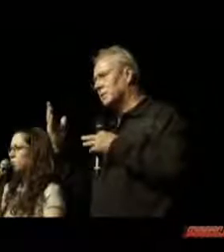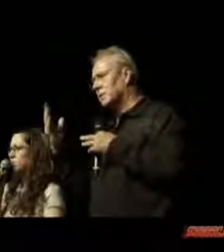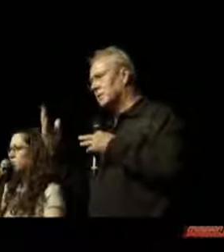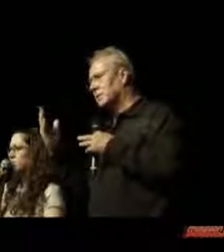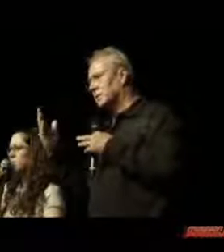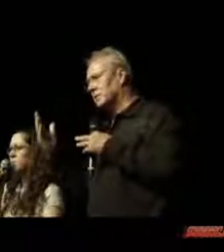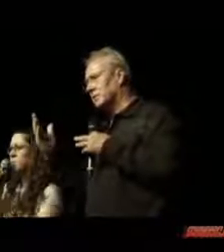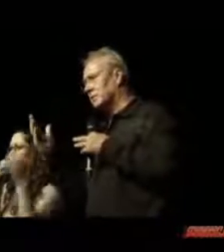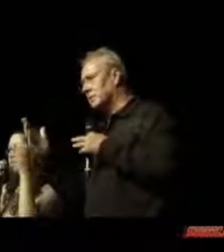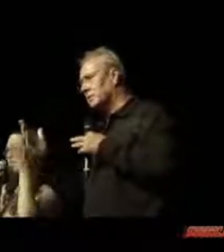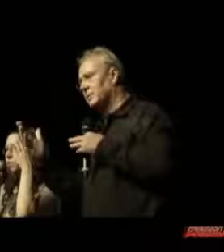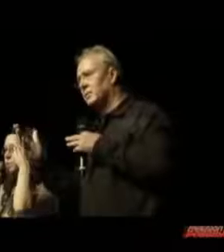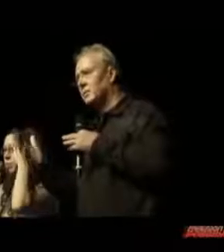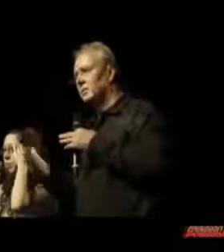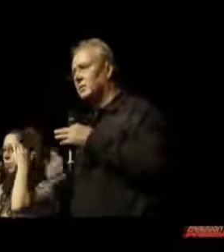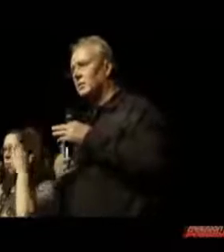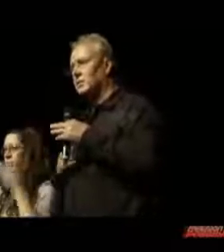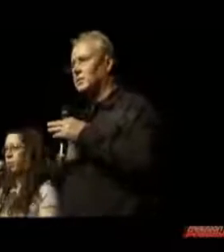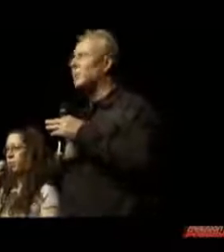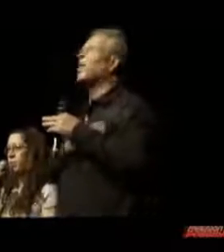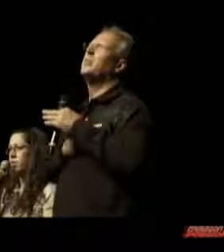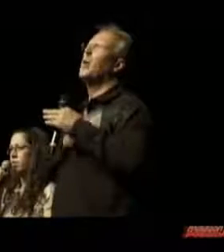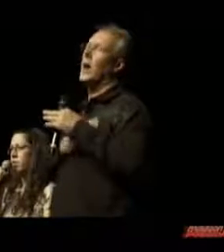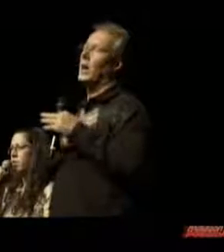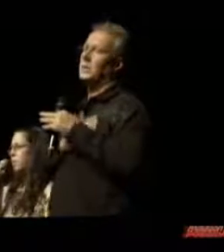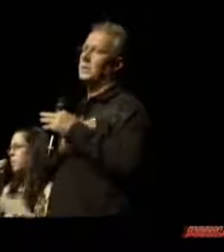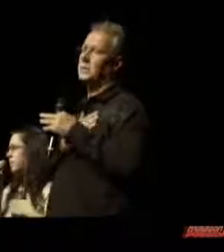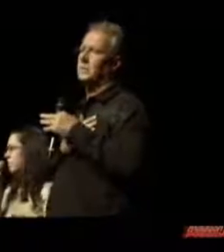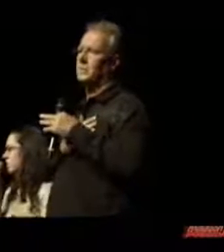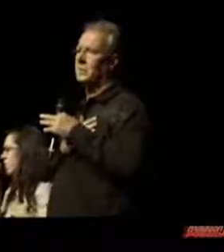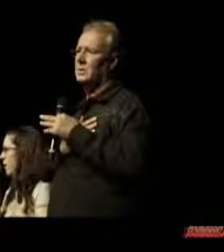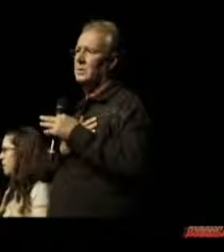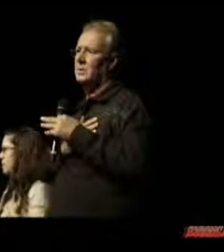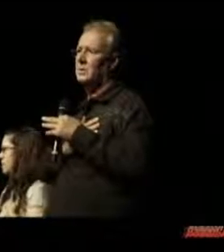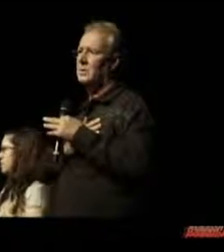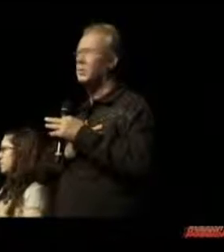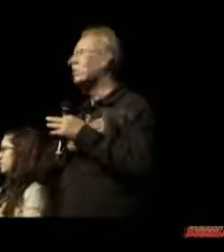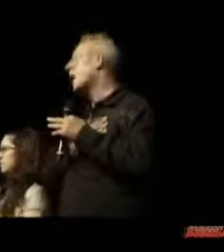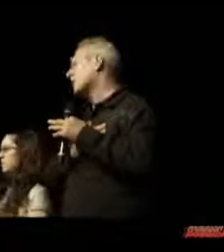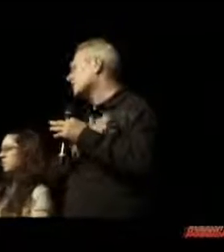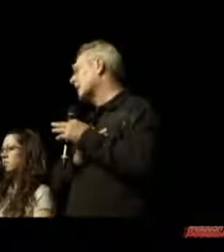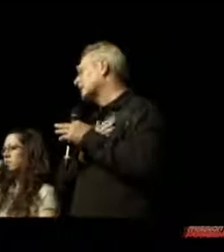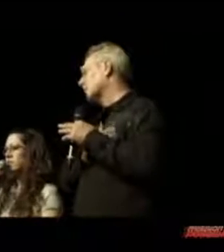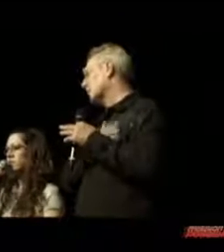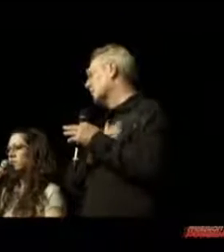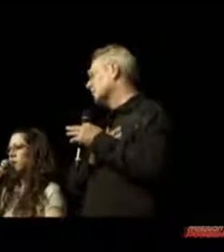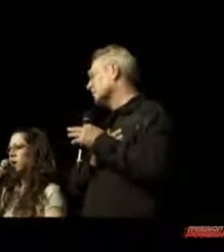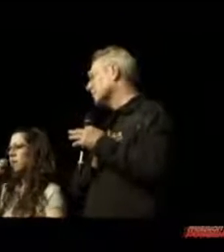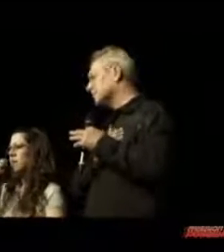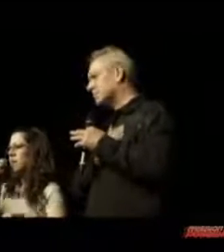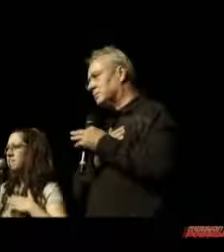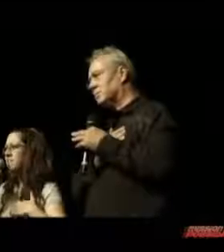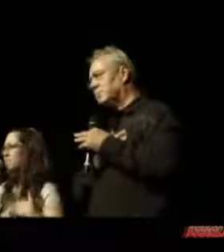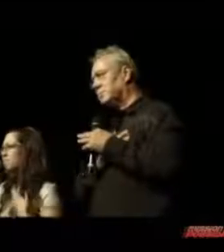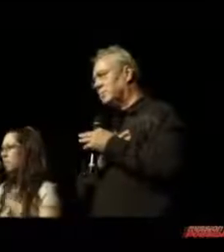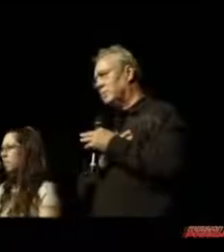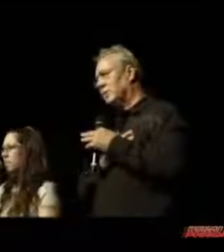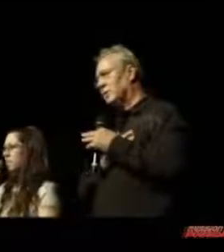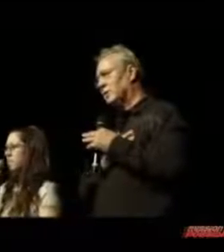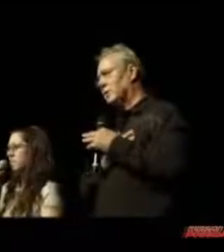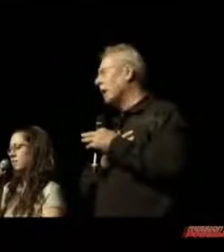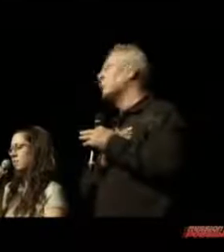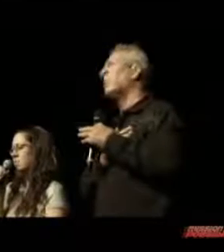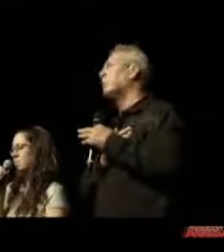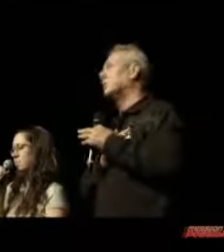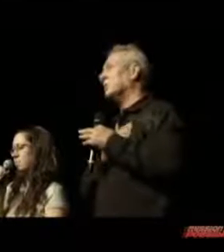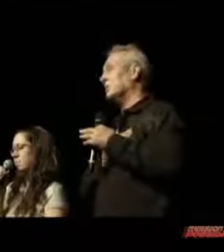Meine Mutter sagte, bete nicht von deinem Kopf. Bete von deinem Herzen. Aber mein Herz ist wie Stein.